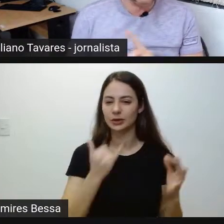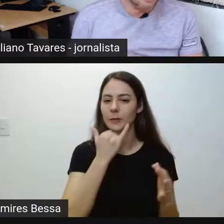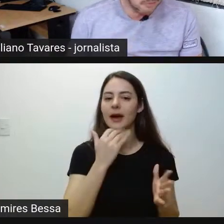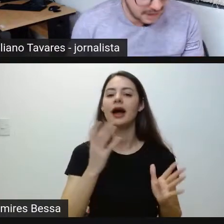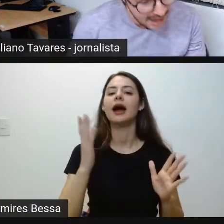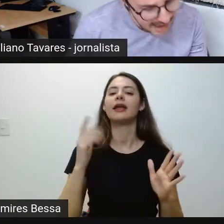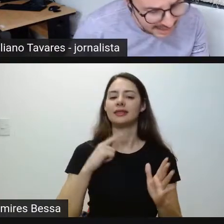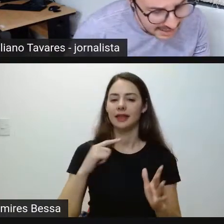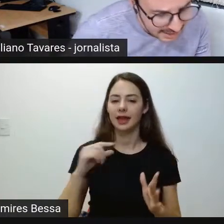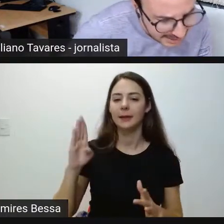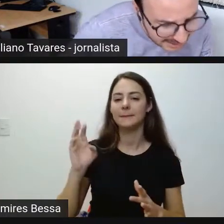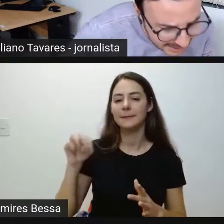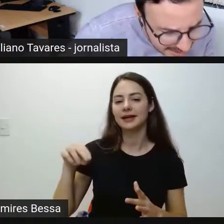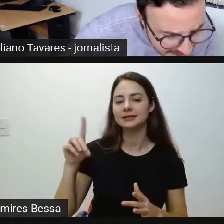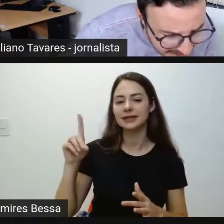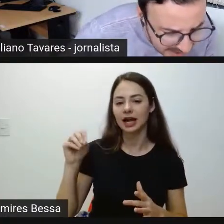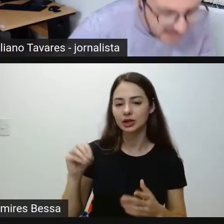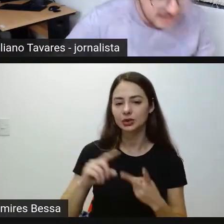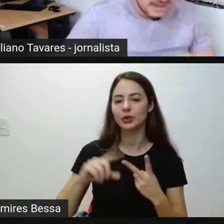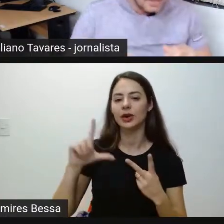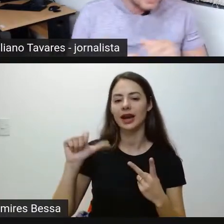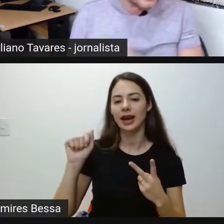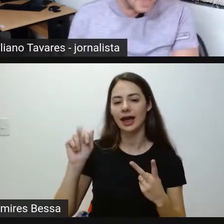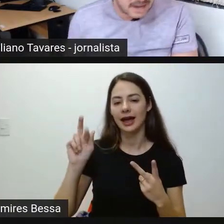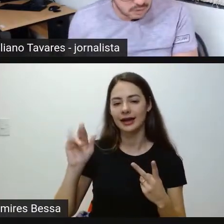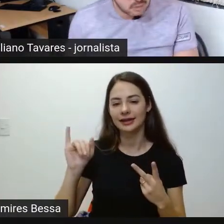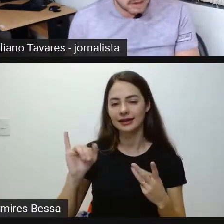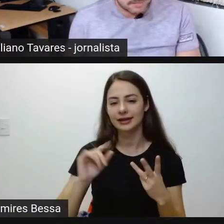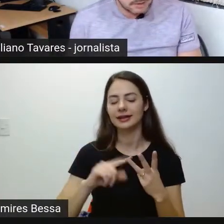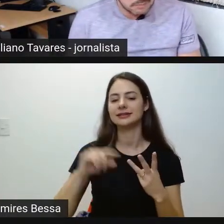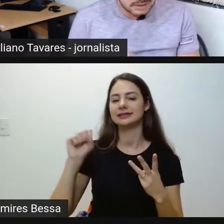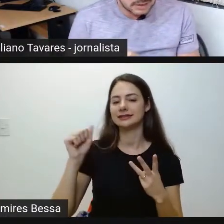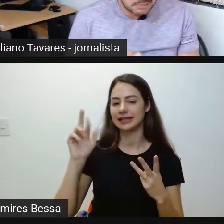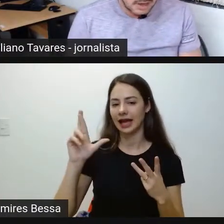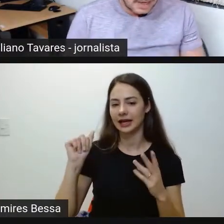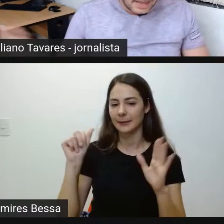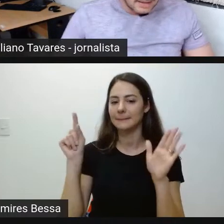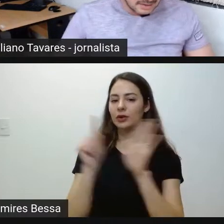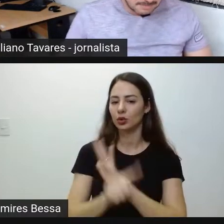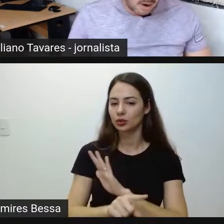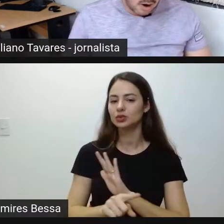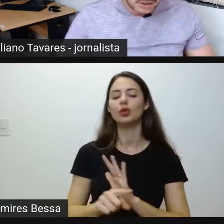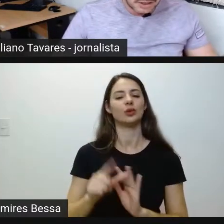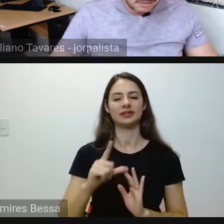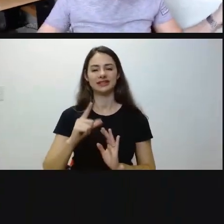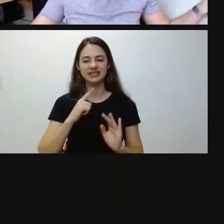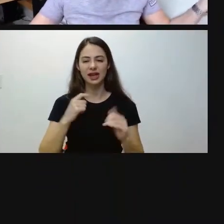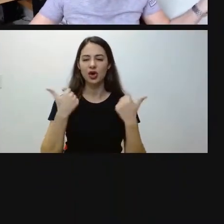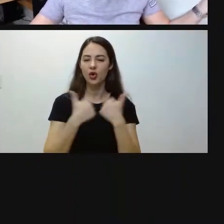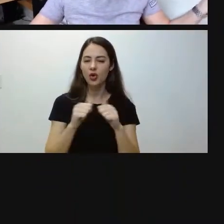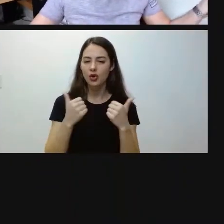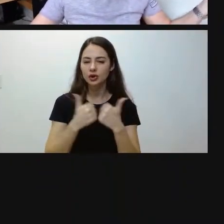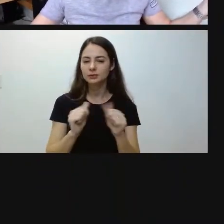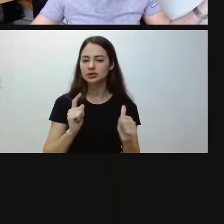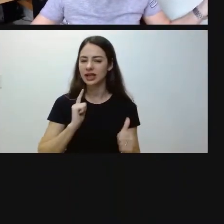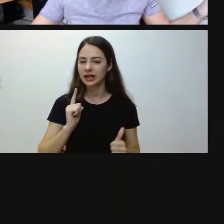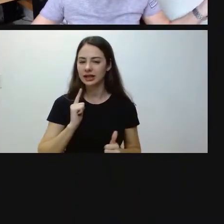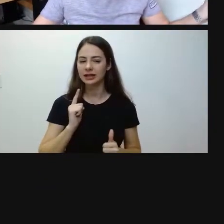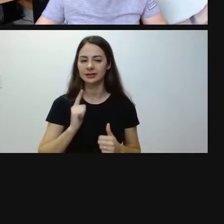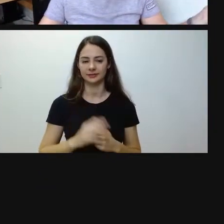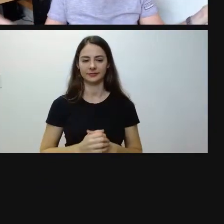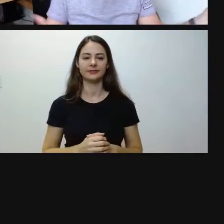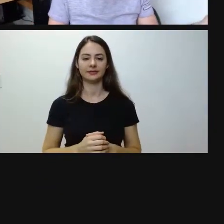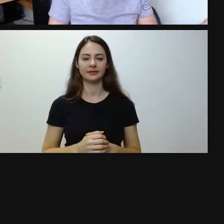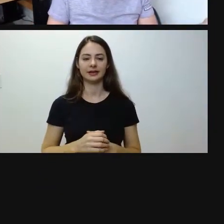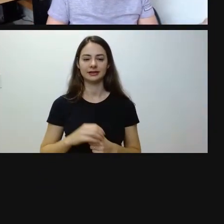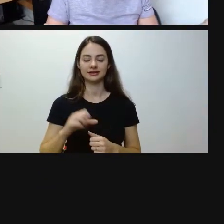Bernardo, Lari, Kiccila e Sara agora perguntando, tem transporte? Eu acho que, se tem